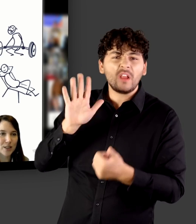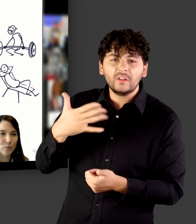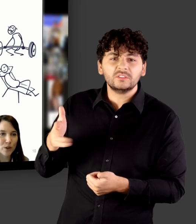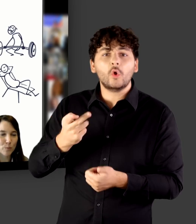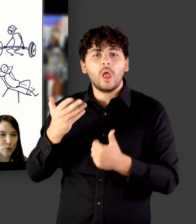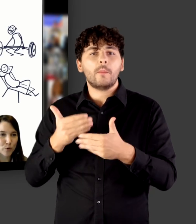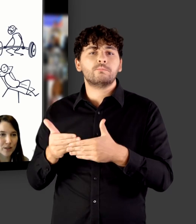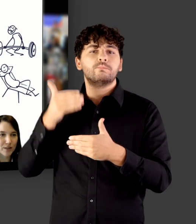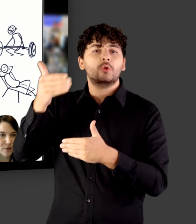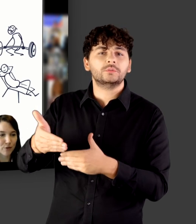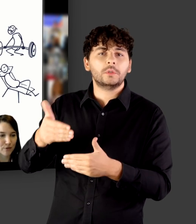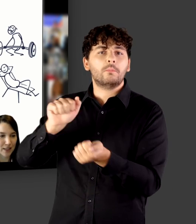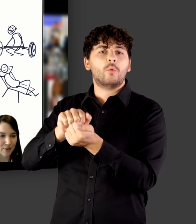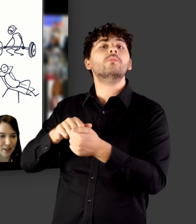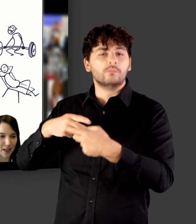eben nur das Postprint zweit veröffentlicht werden kann.